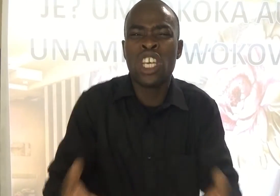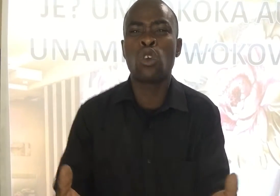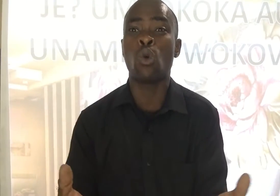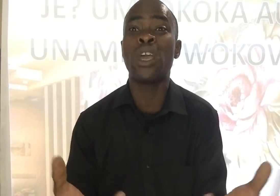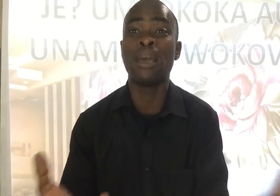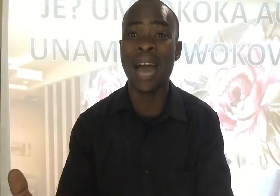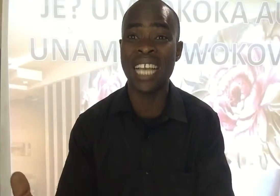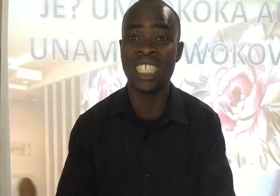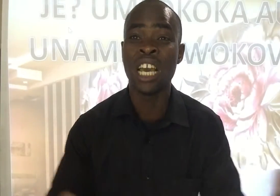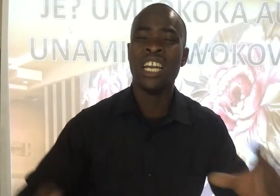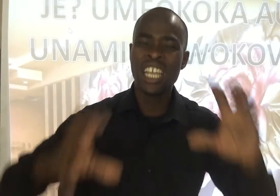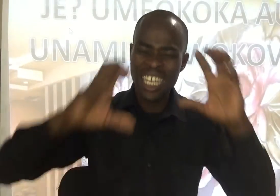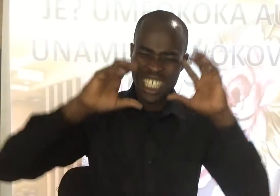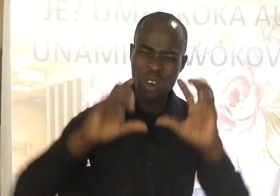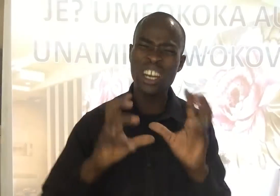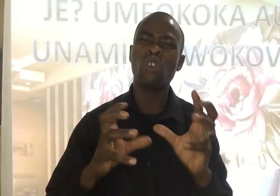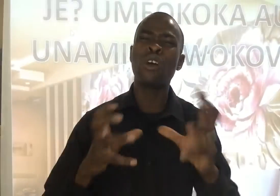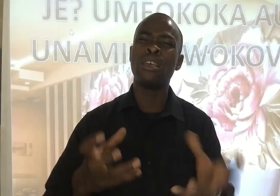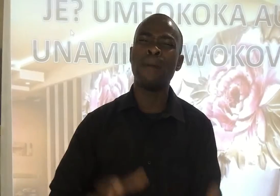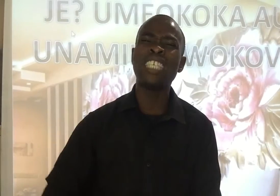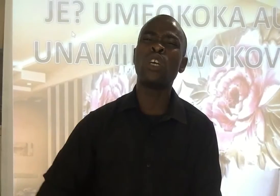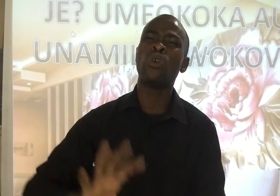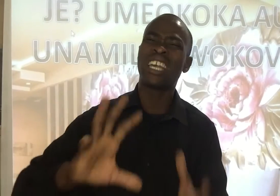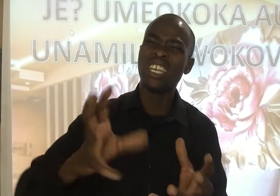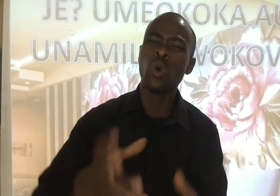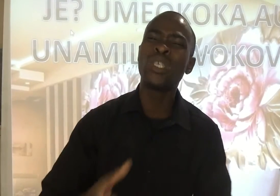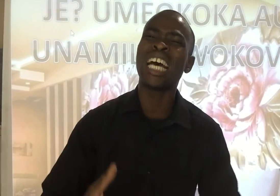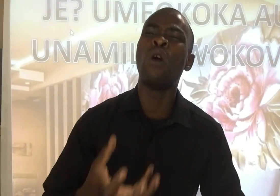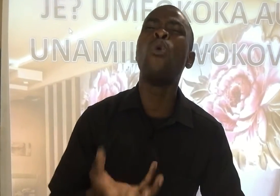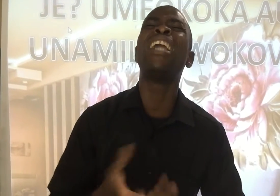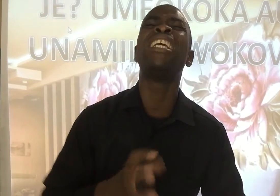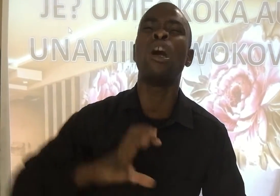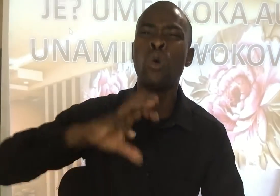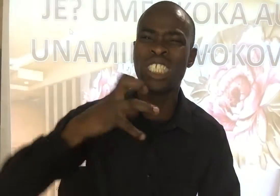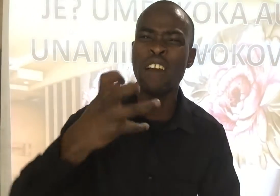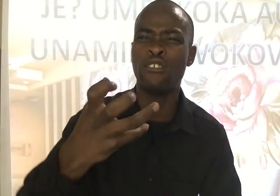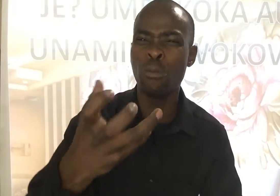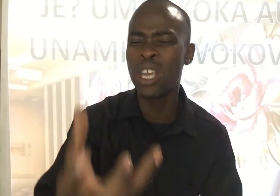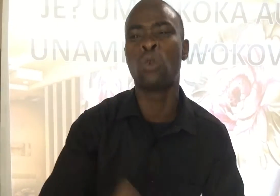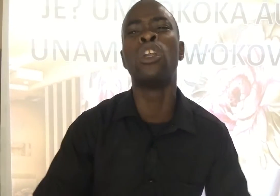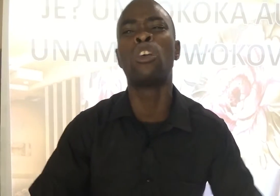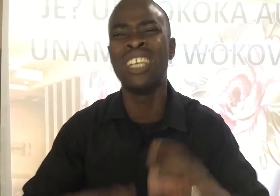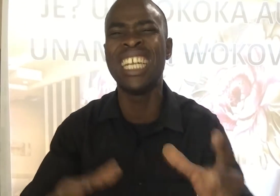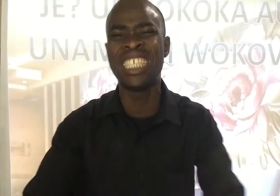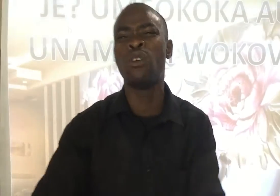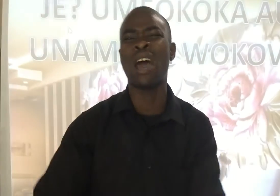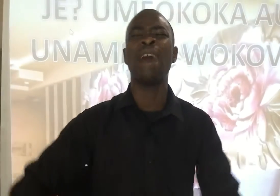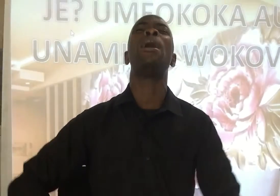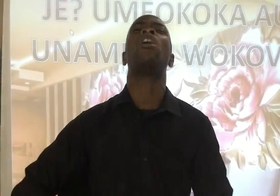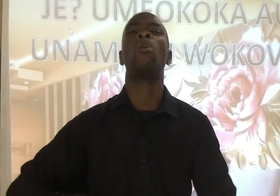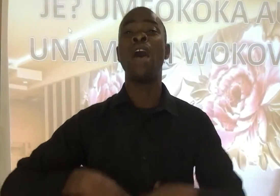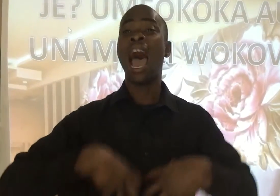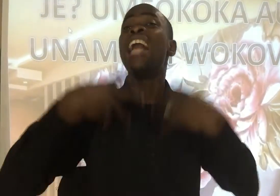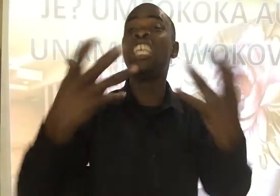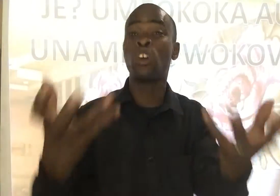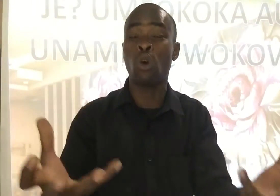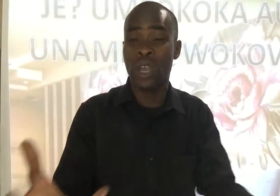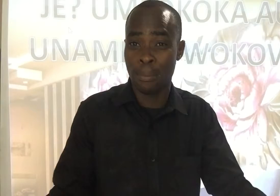liko kwenye maji Lile jiwe rilio kwenye maji Ukiriguza huwa lina uchafu mwingi Kuliko lile jiwe ambalo haliko kwenye